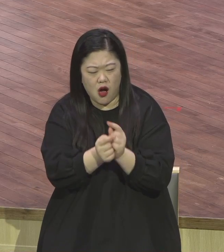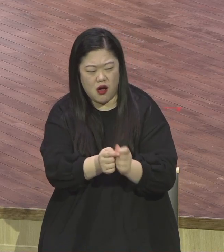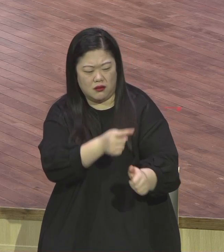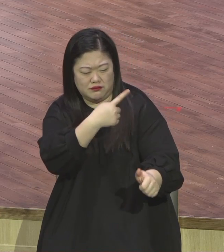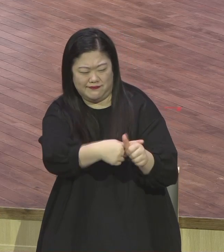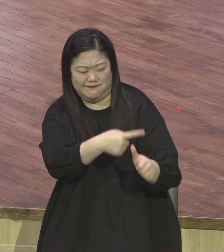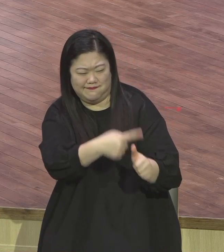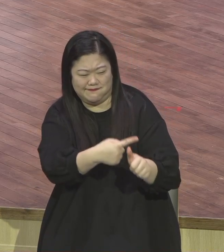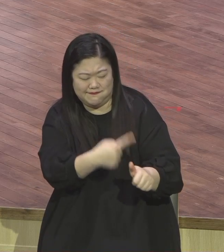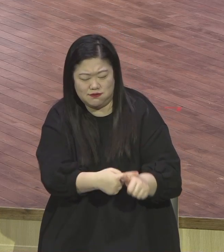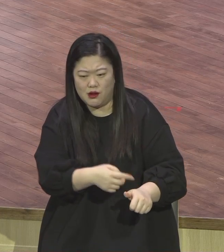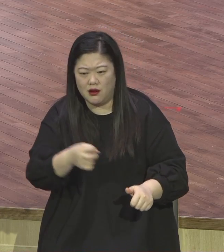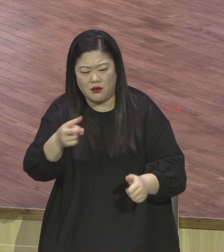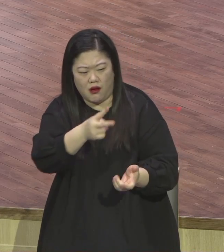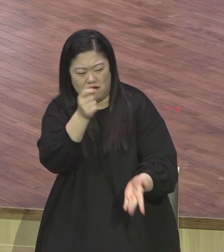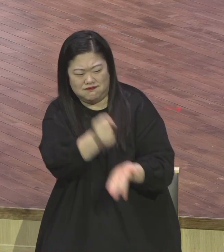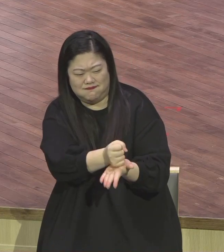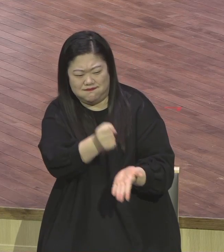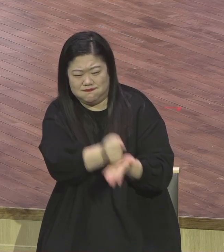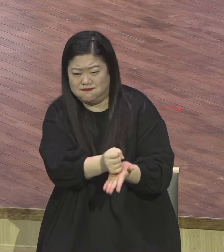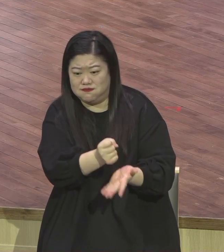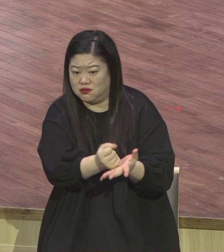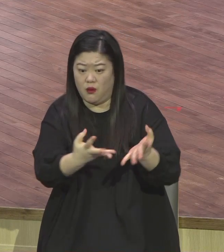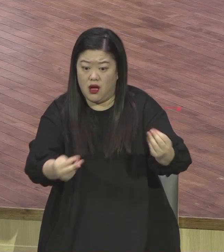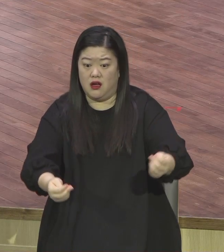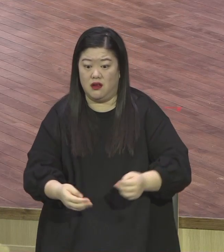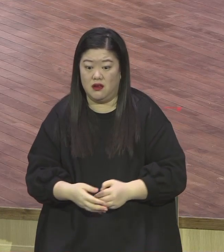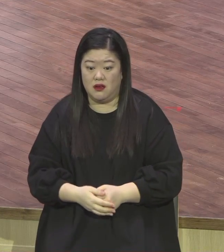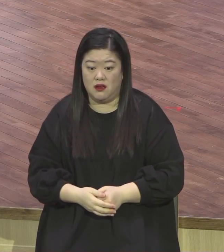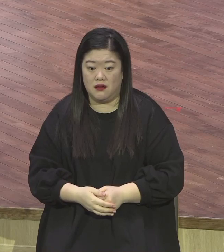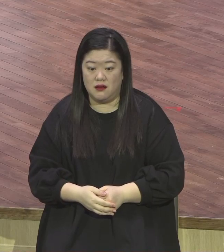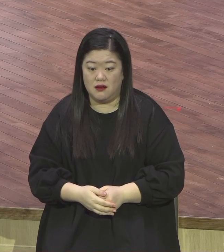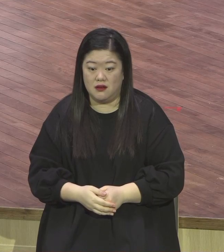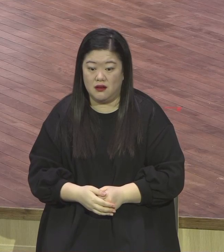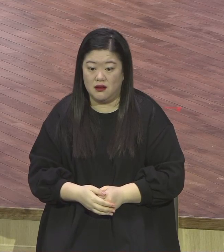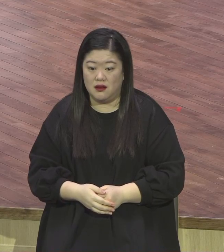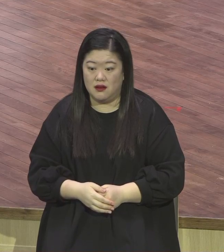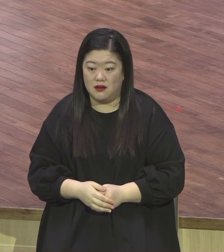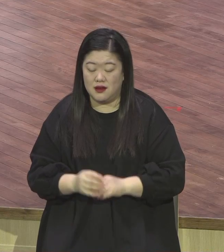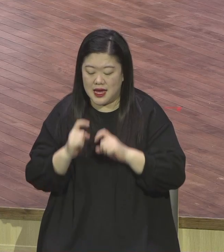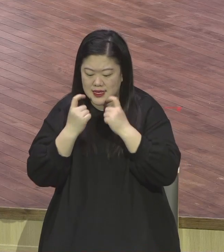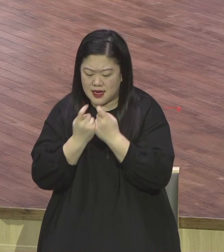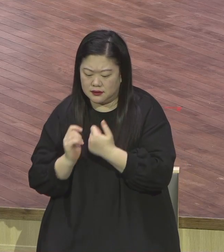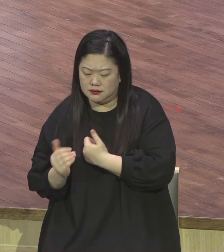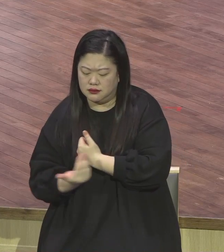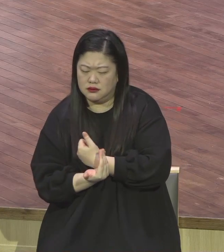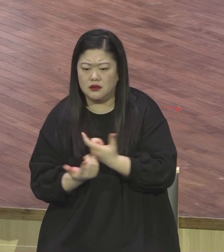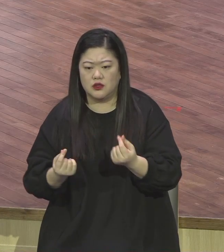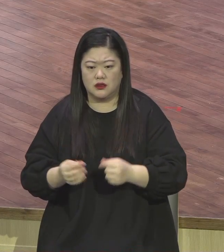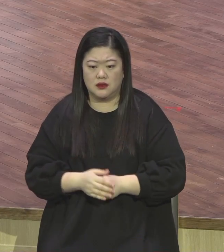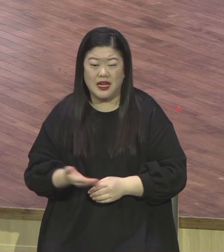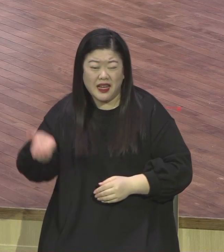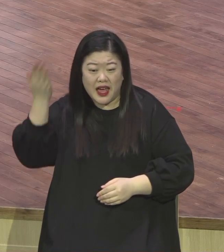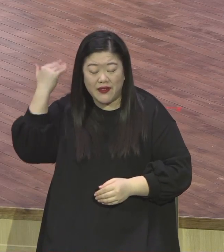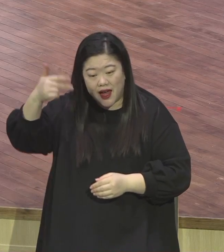난무하기요 폐업 불행이 없습니다. 마치 조선시대에 당쟁이 휘말려가지고